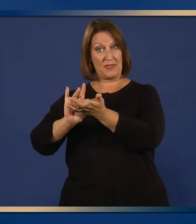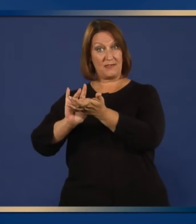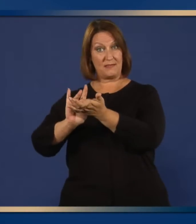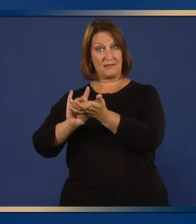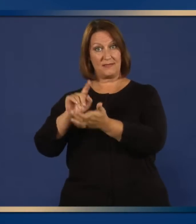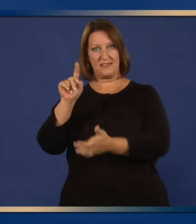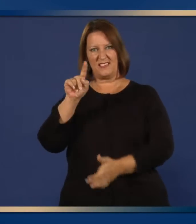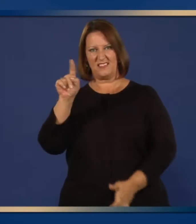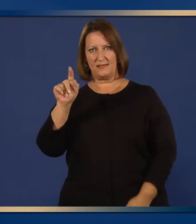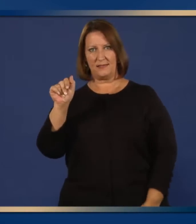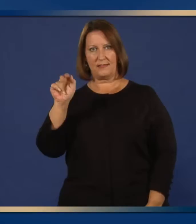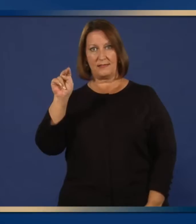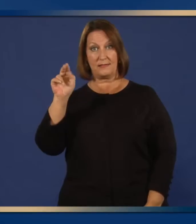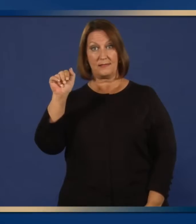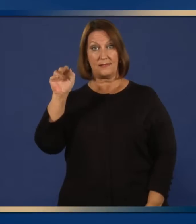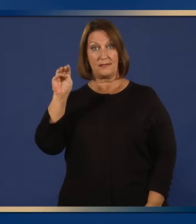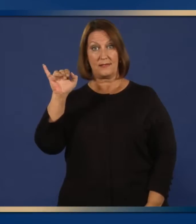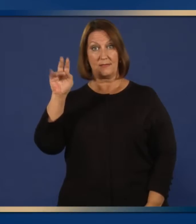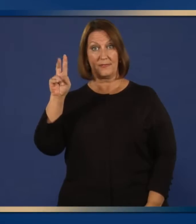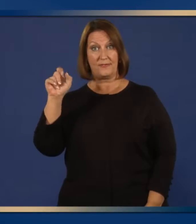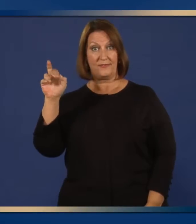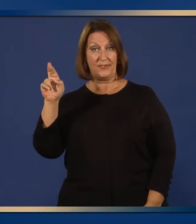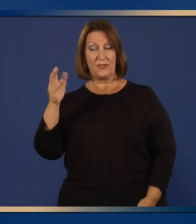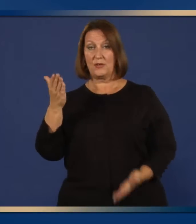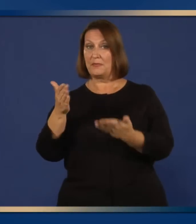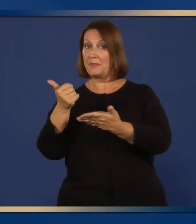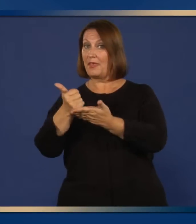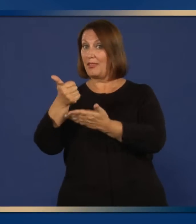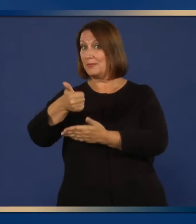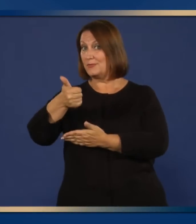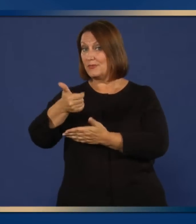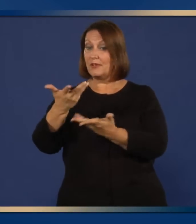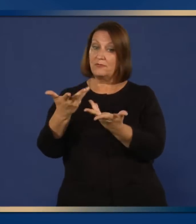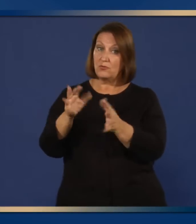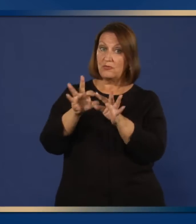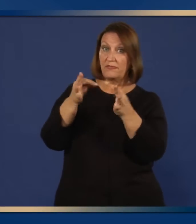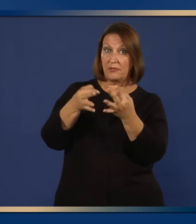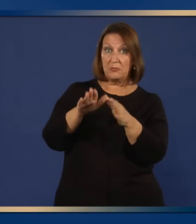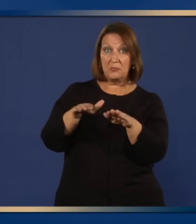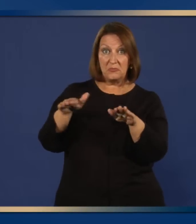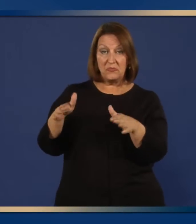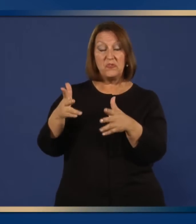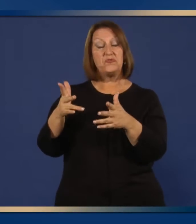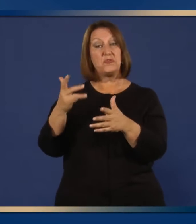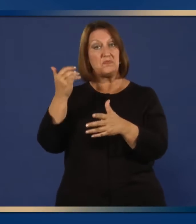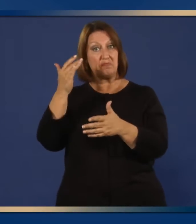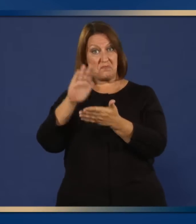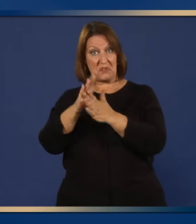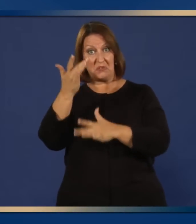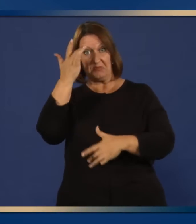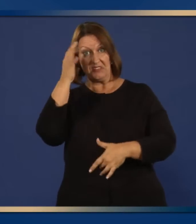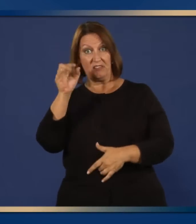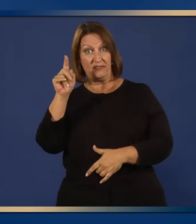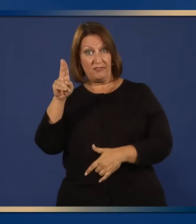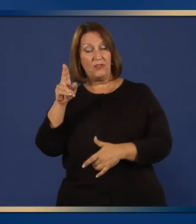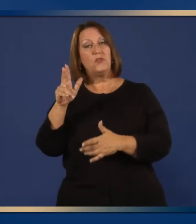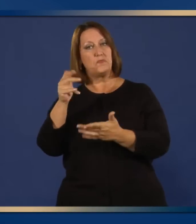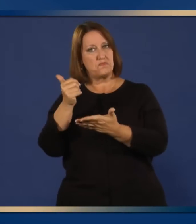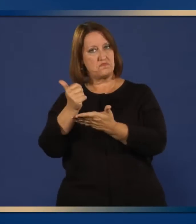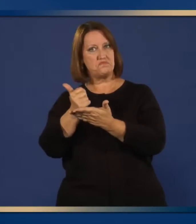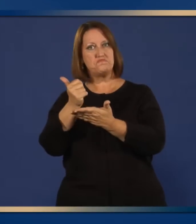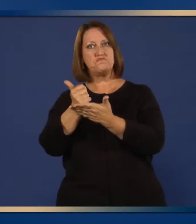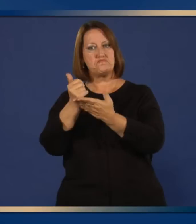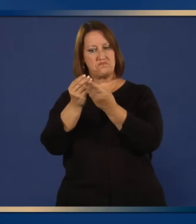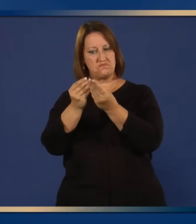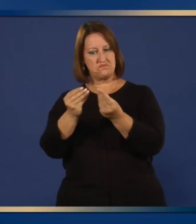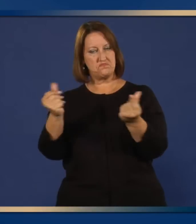Teniendo Zanamivir puede ayudar a usted o su hijo se recupere más rápidamente si usted tiene la nueva